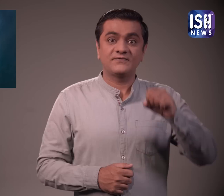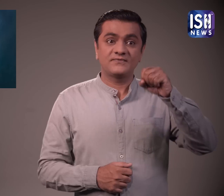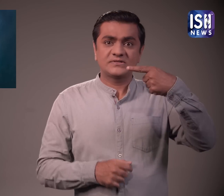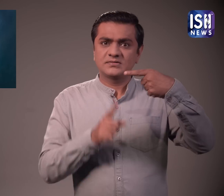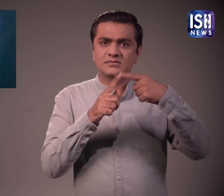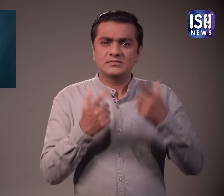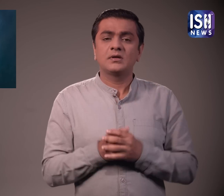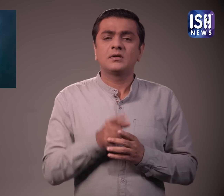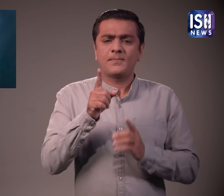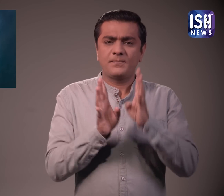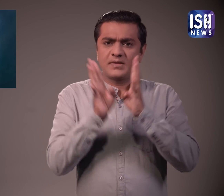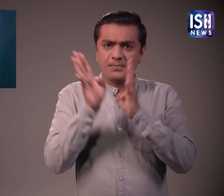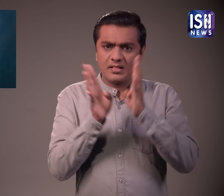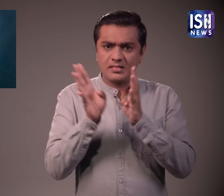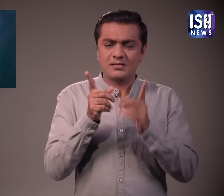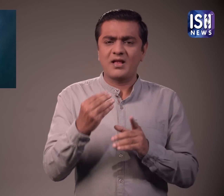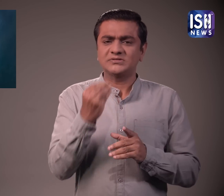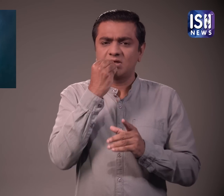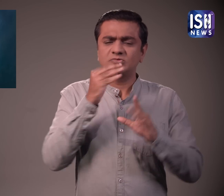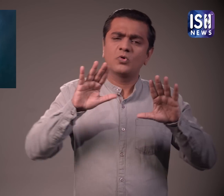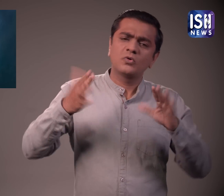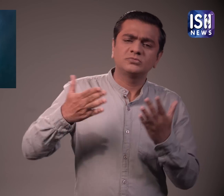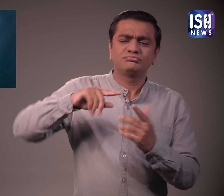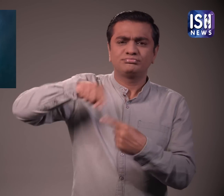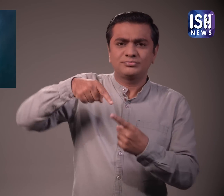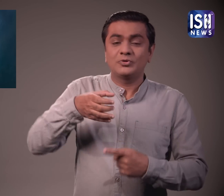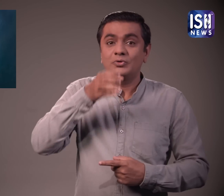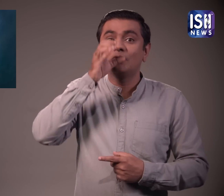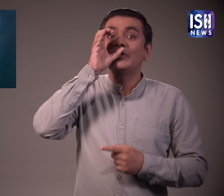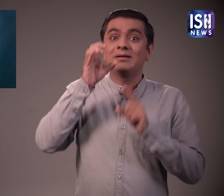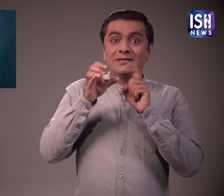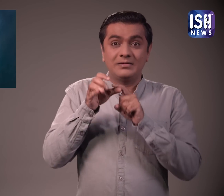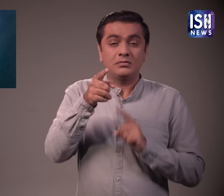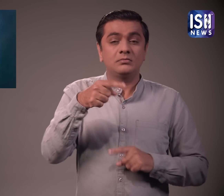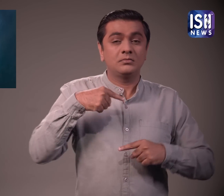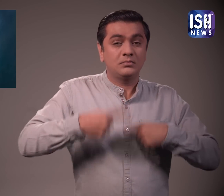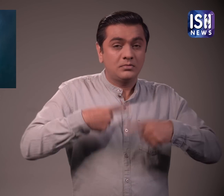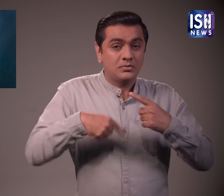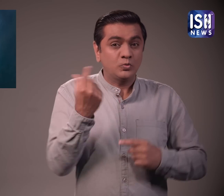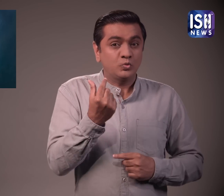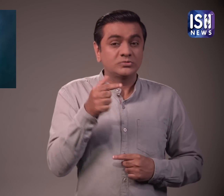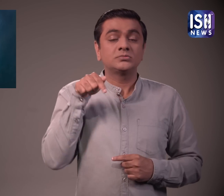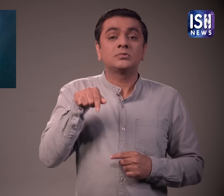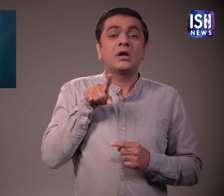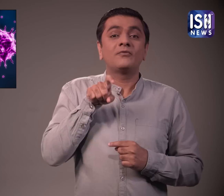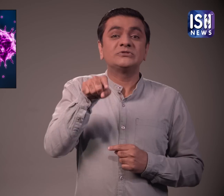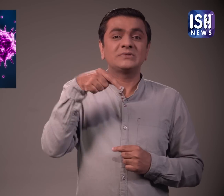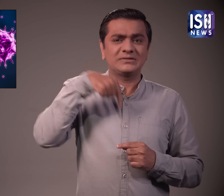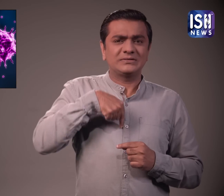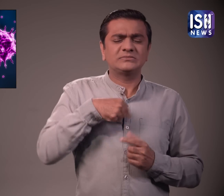अनानस खाना या इसका जूस पीने से संक्रमन्ट से लड़ने और बैक्टिरिया को मारने में